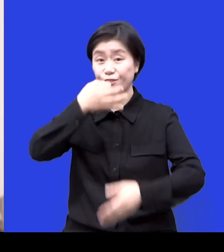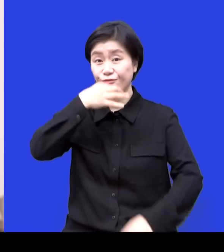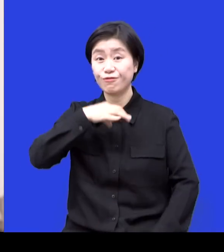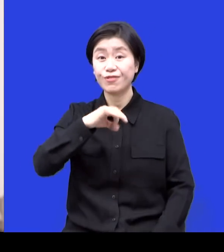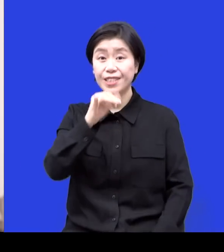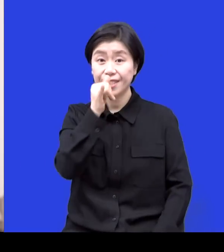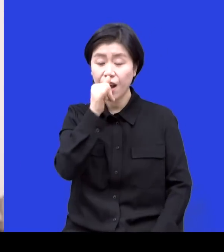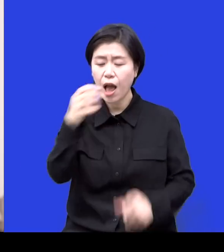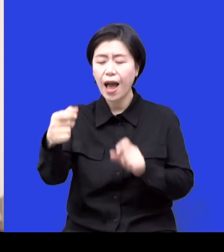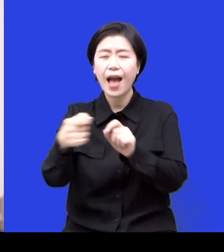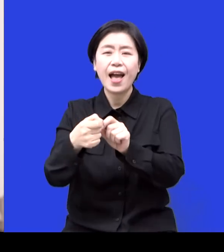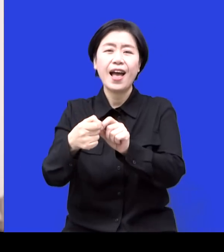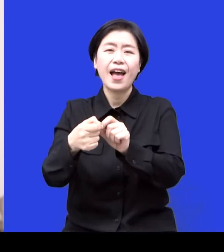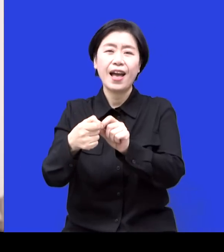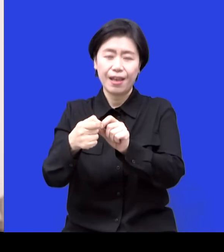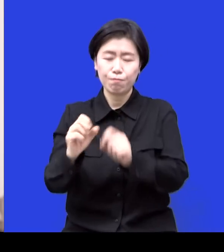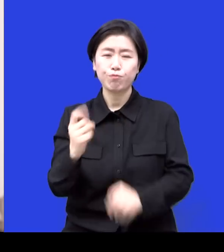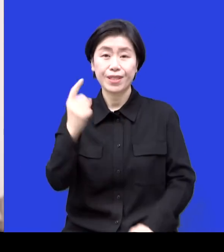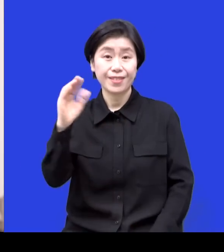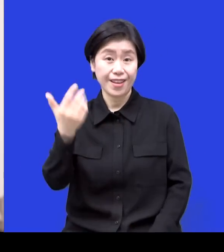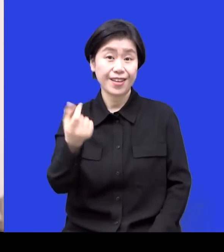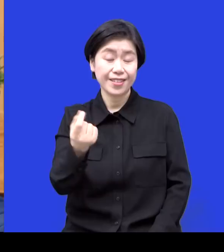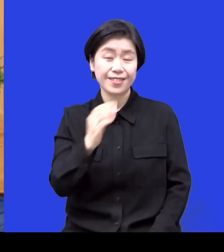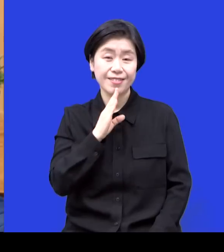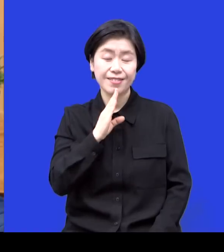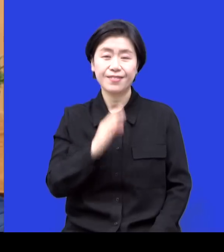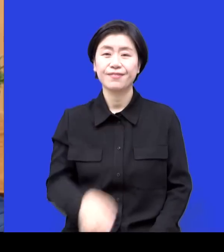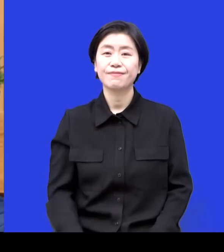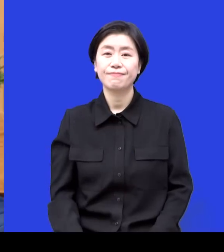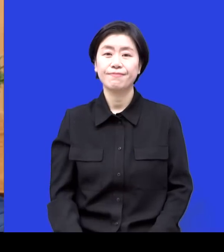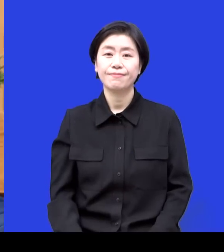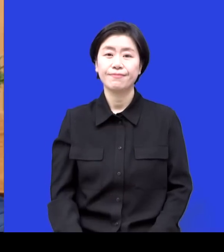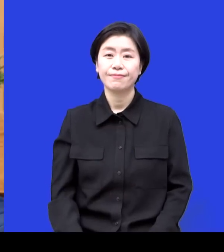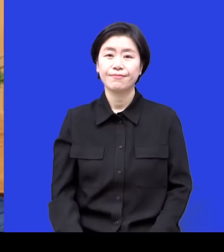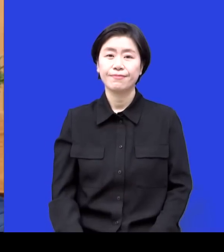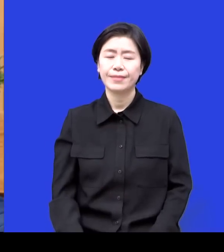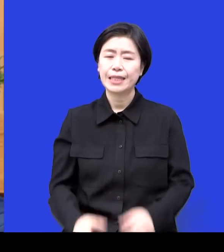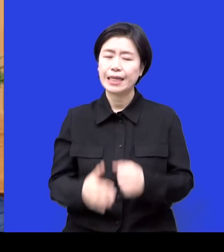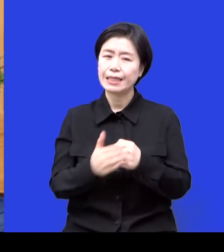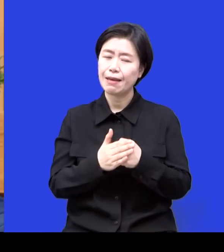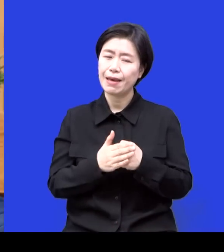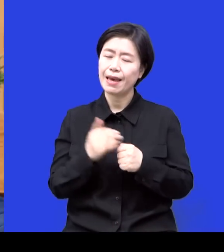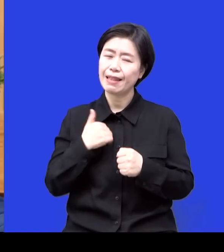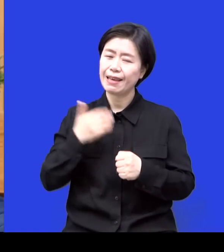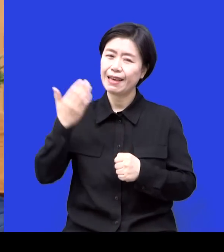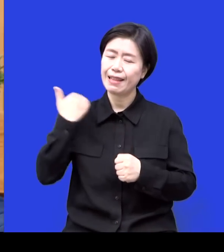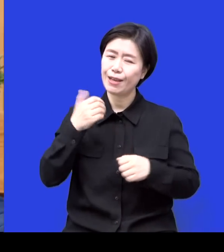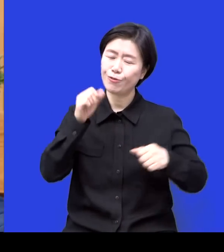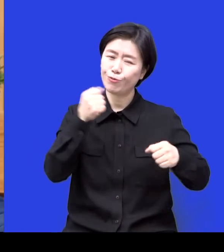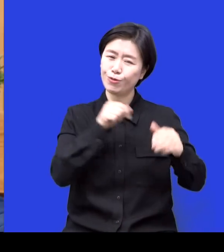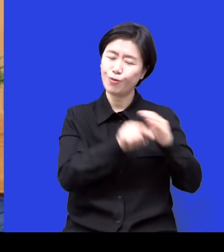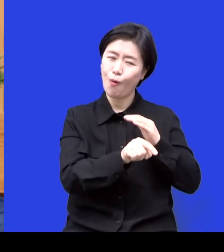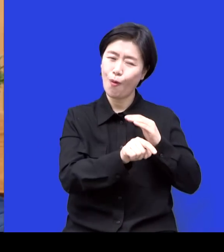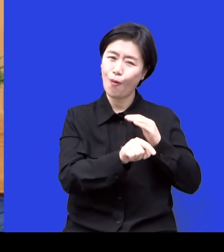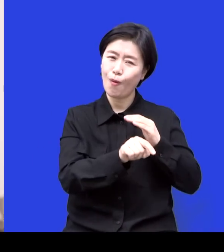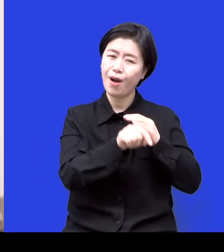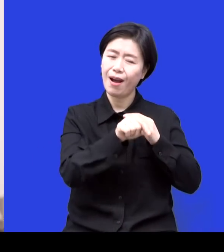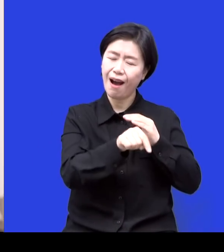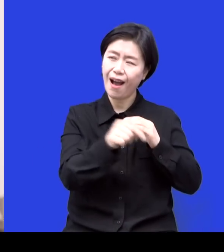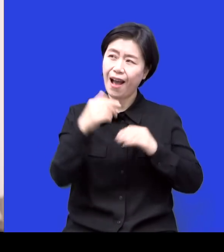그런 또 계기도 되더라고요 네 그래서 이것마저도 하나님이 계획하셨나 싶은 생각도 가끔 들기도 하고 지금